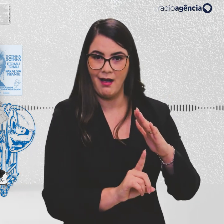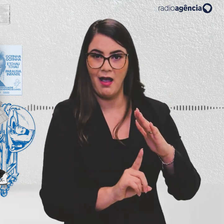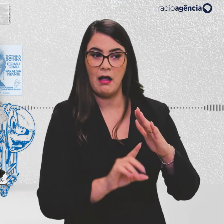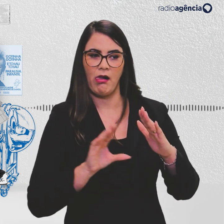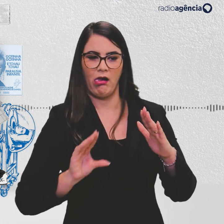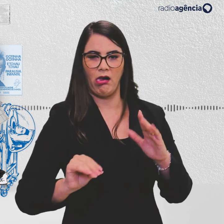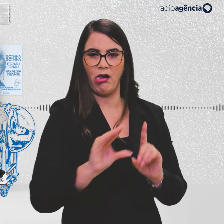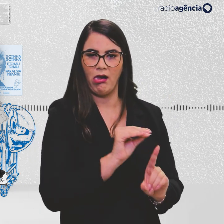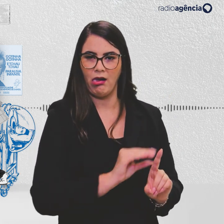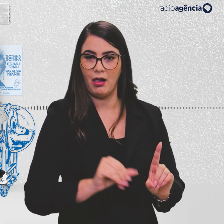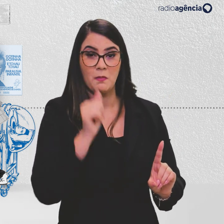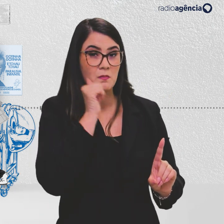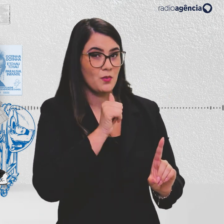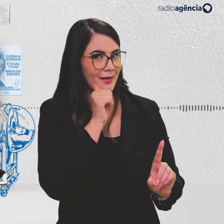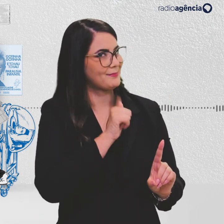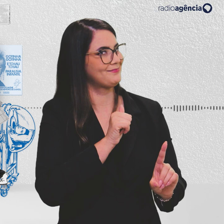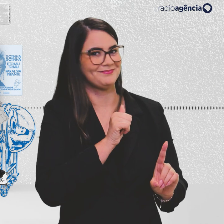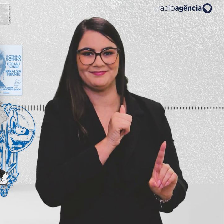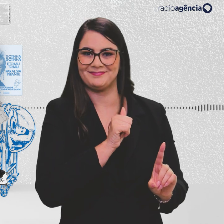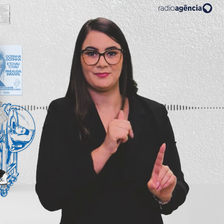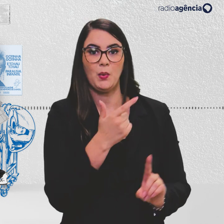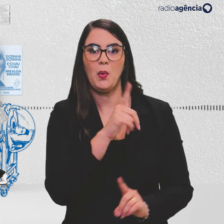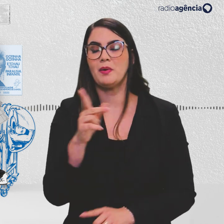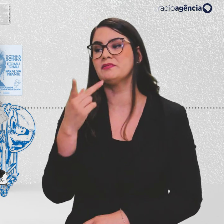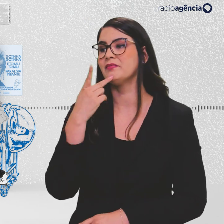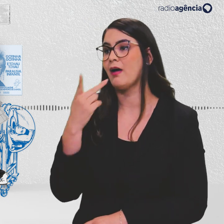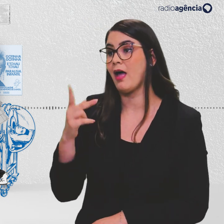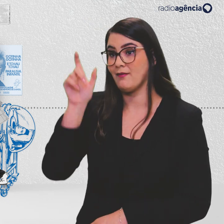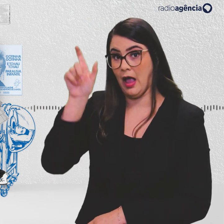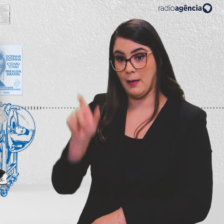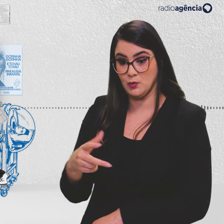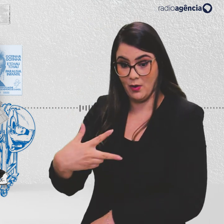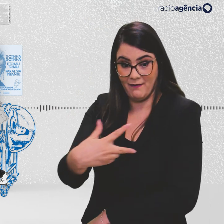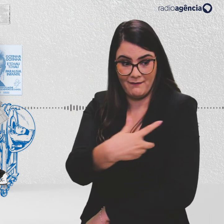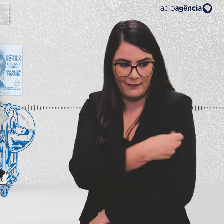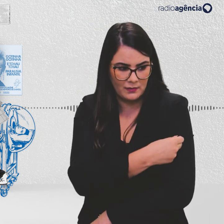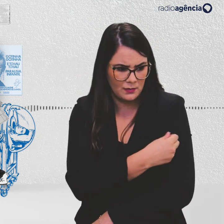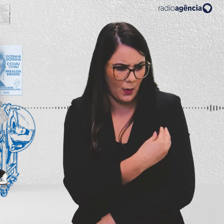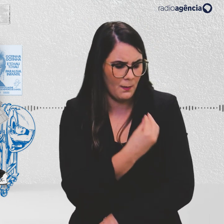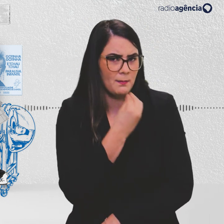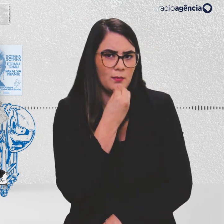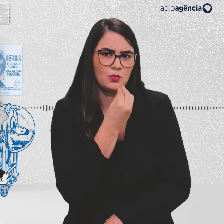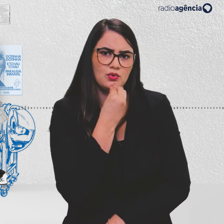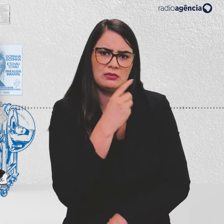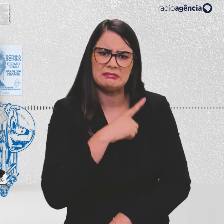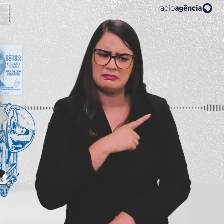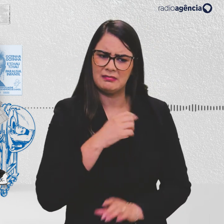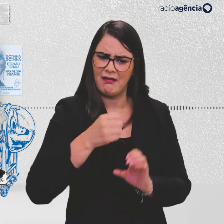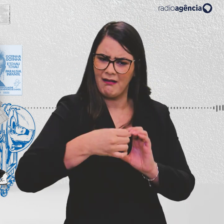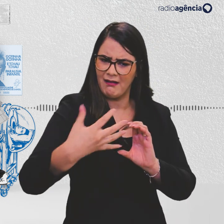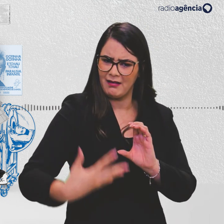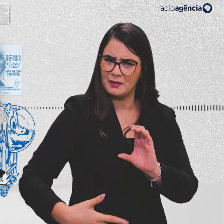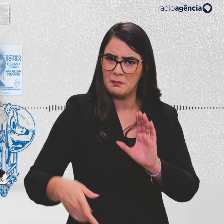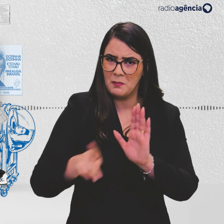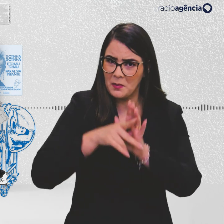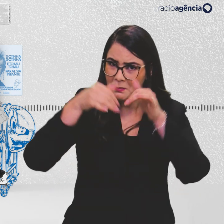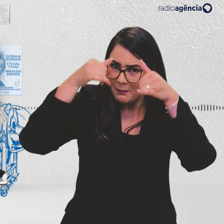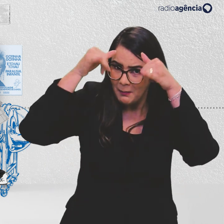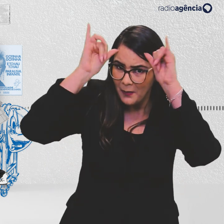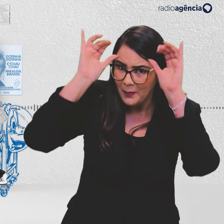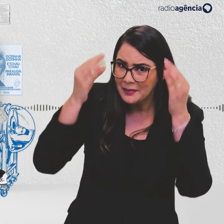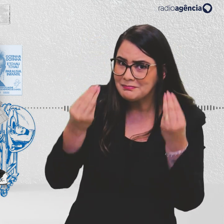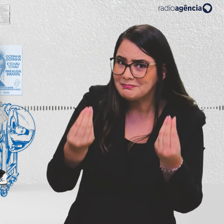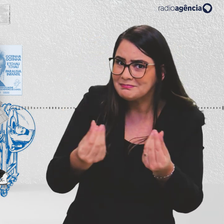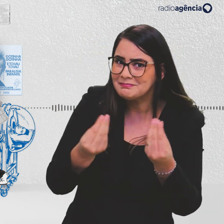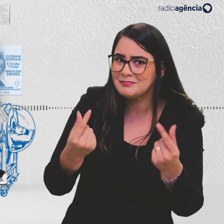entrarem em suas casas. Outras diziam que os vacinados poderiam desenvolver características bovinas,